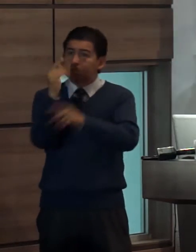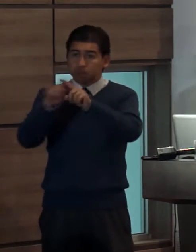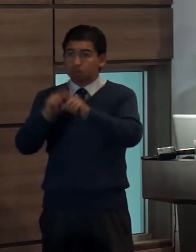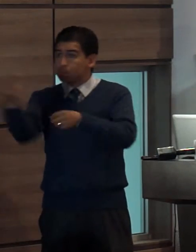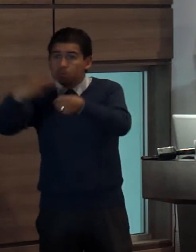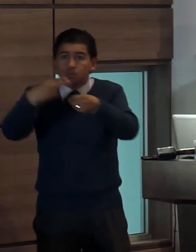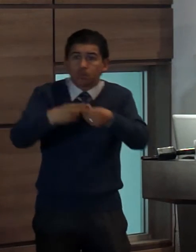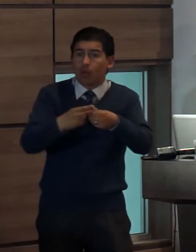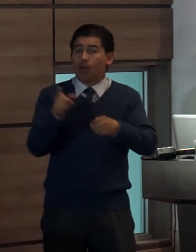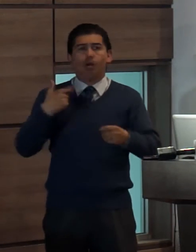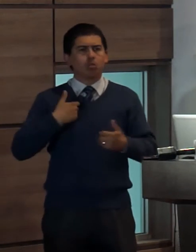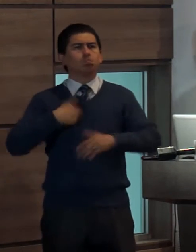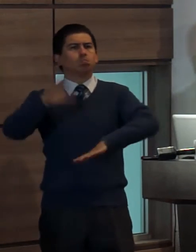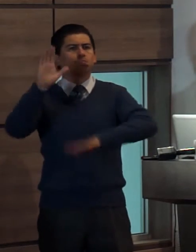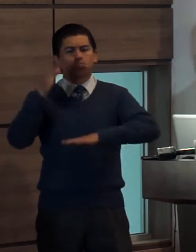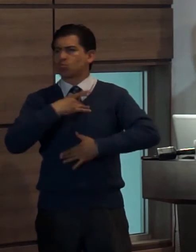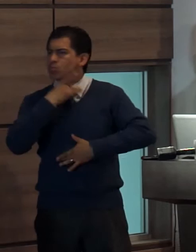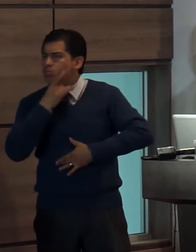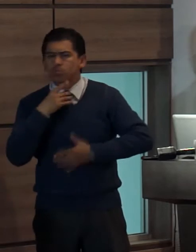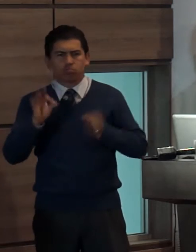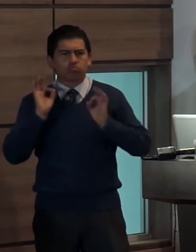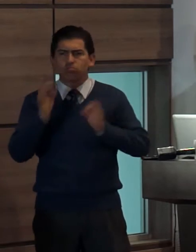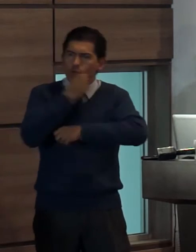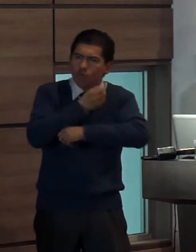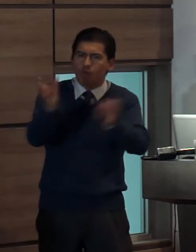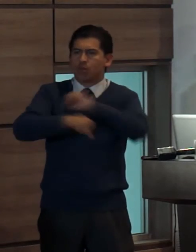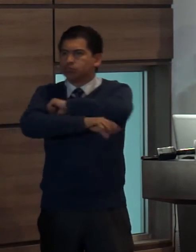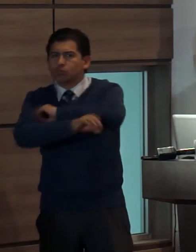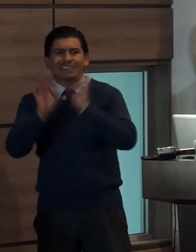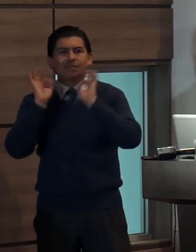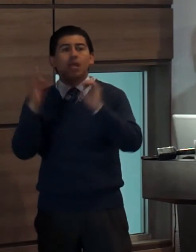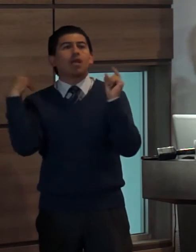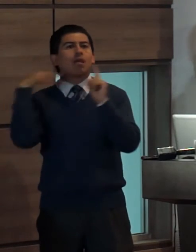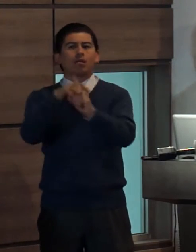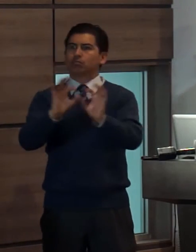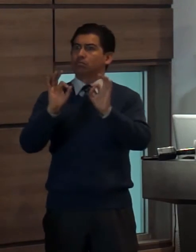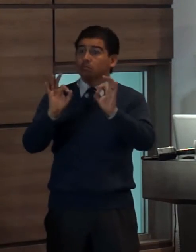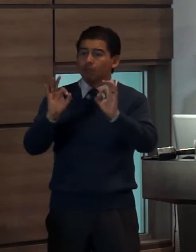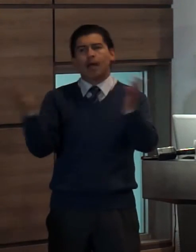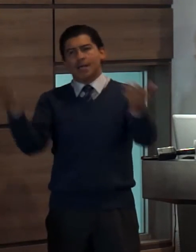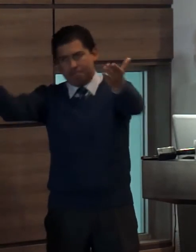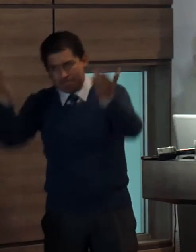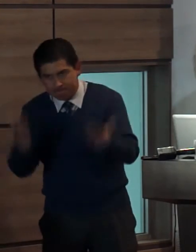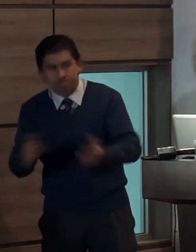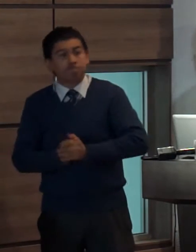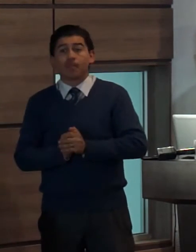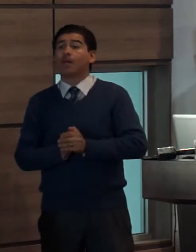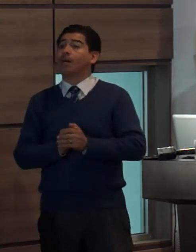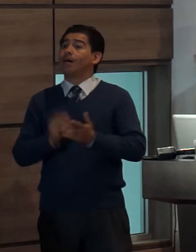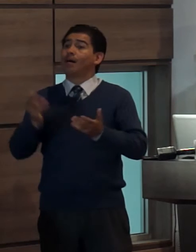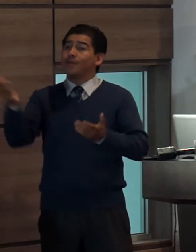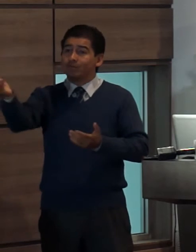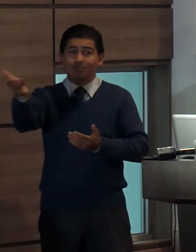comprometidos con una comunicación inclusiva y participativa a todas y todos